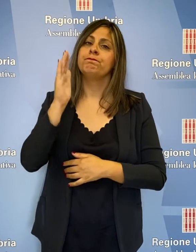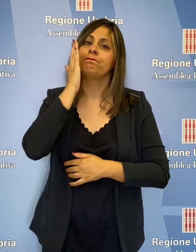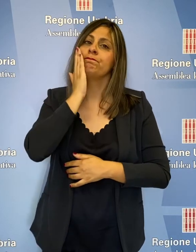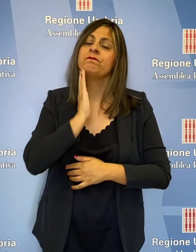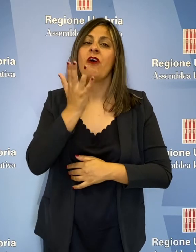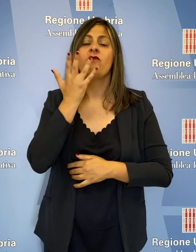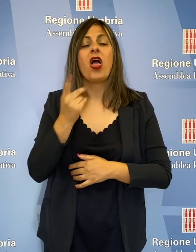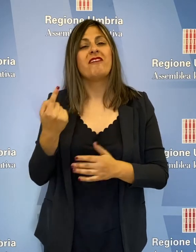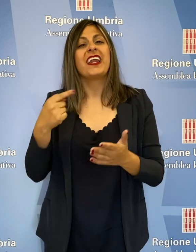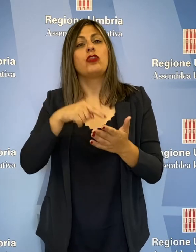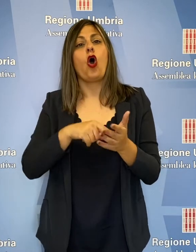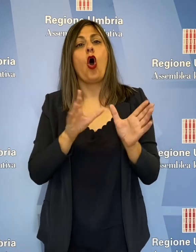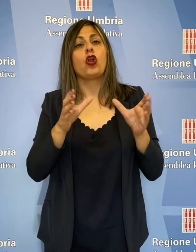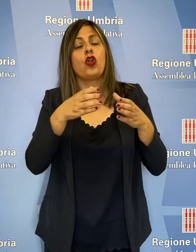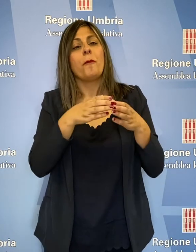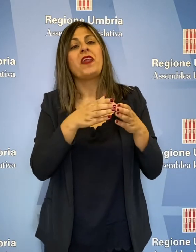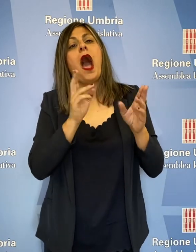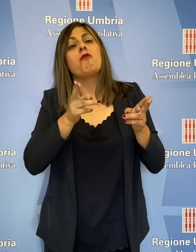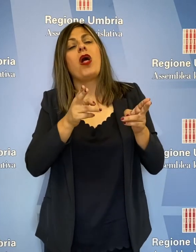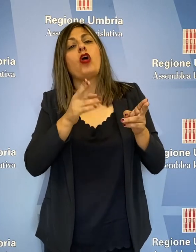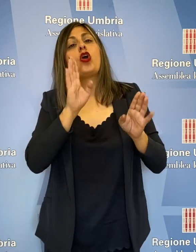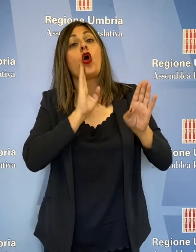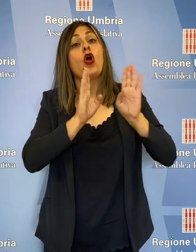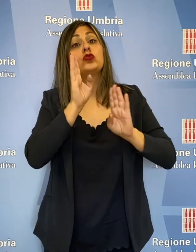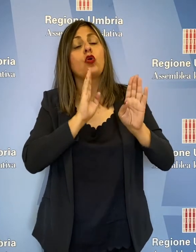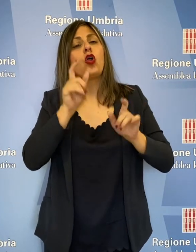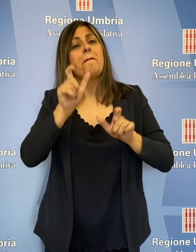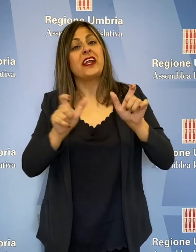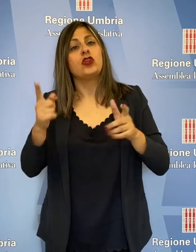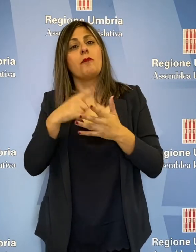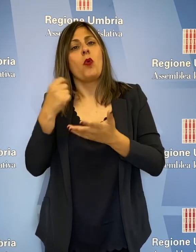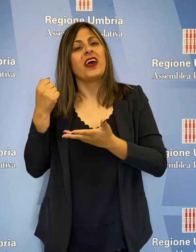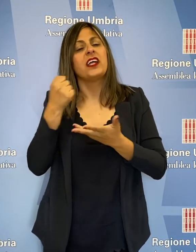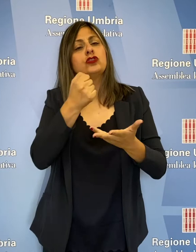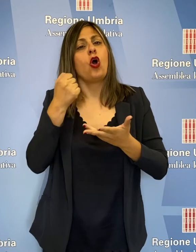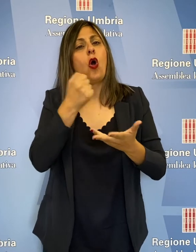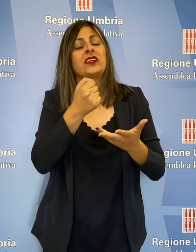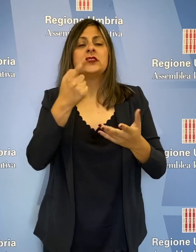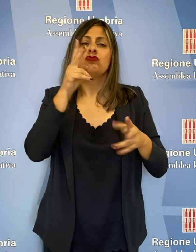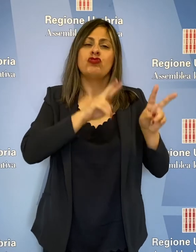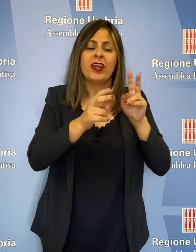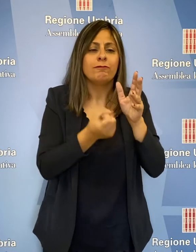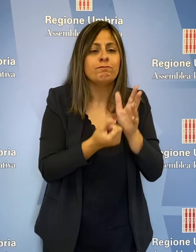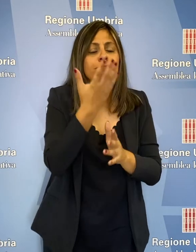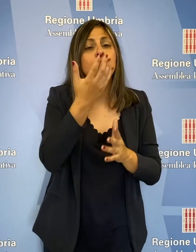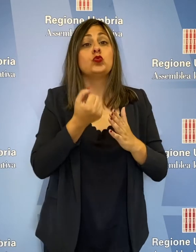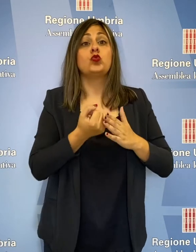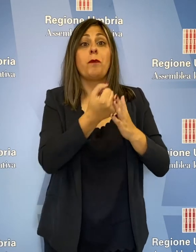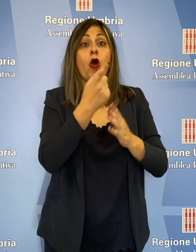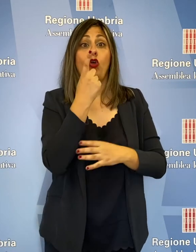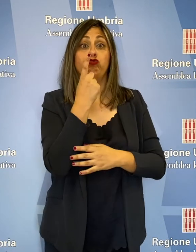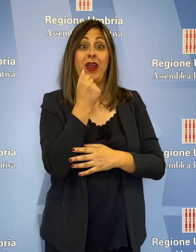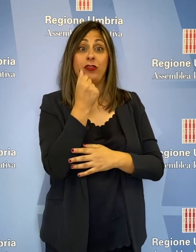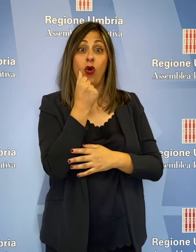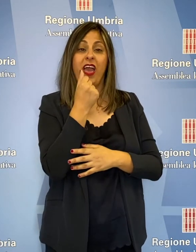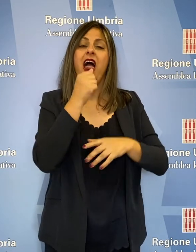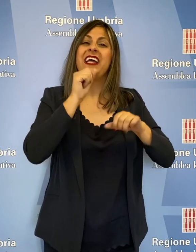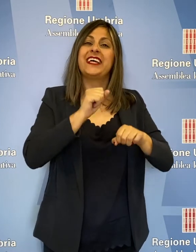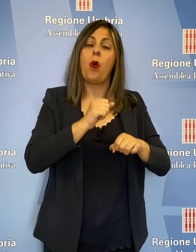piena operatività dei consultori con personale e risorse, attivando dei seri percorsi di supporto genitoriale e salute